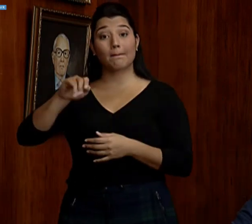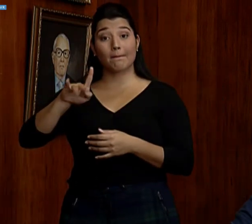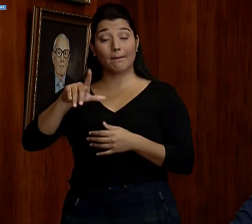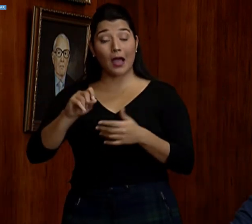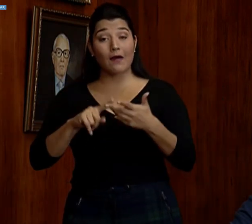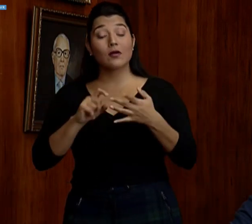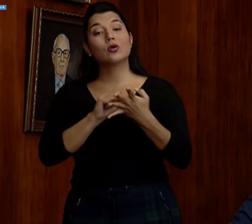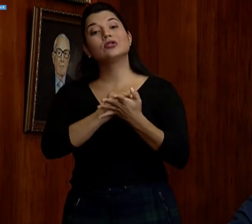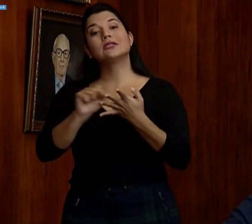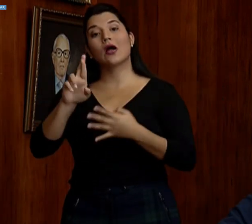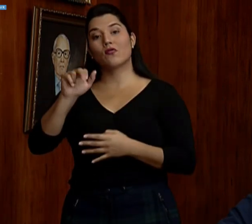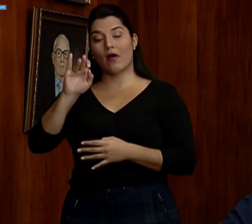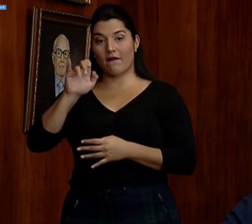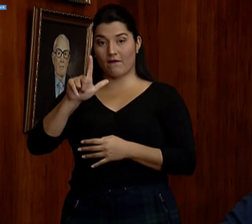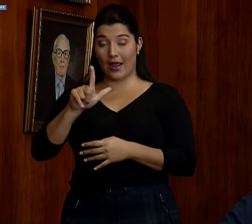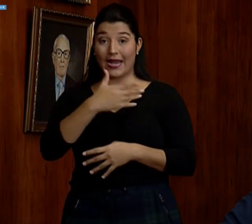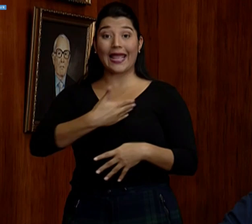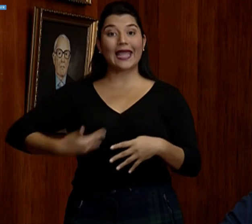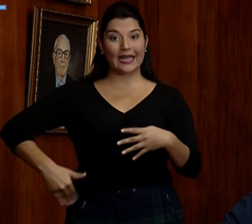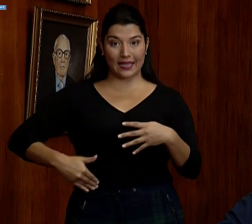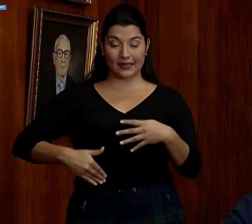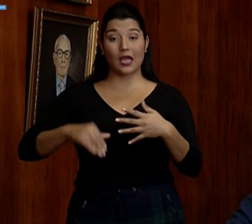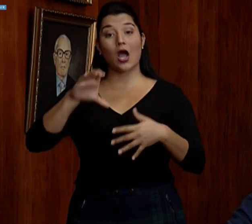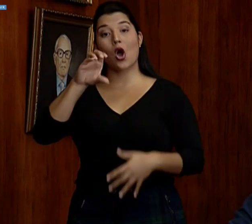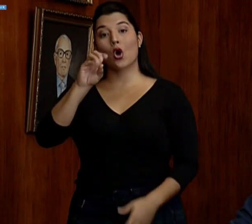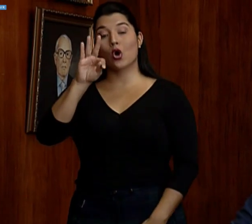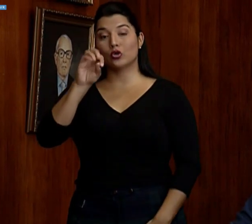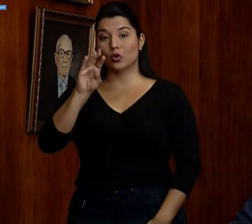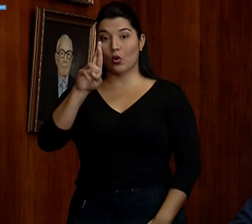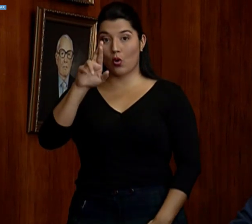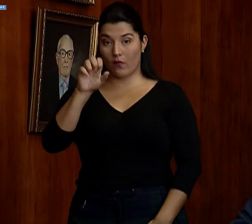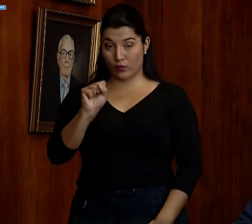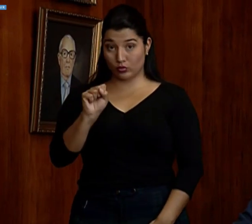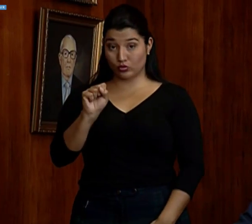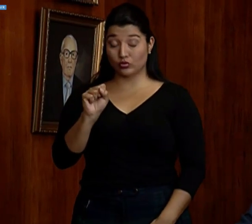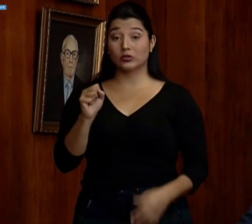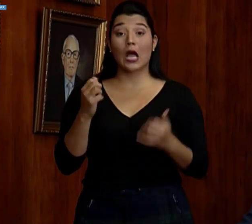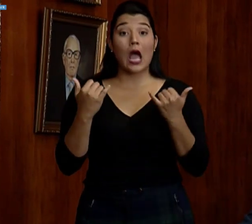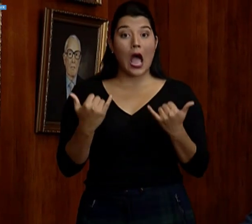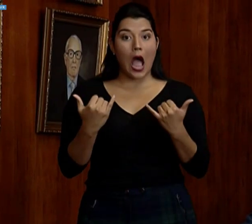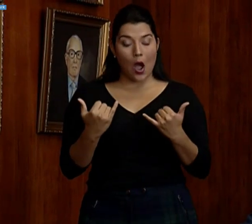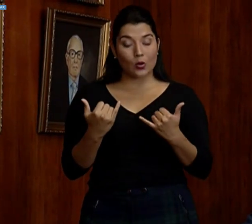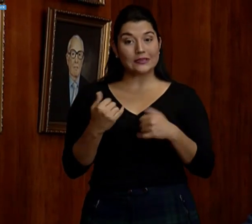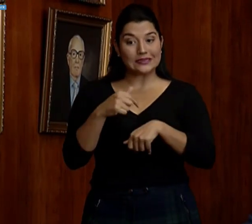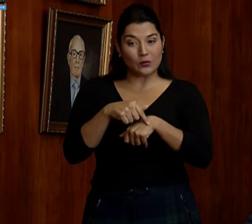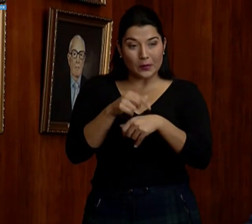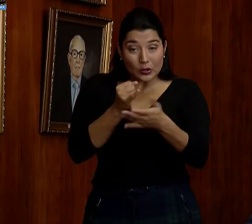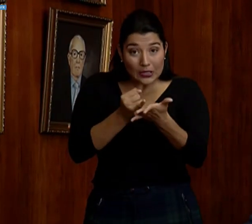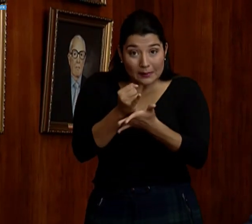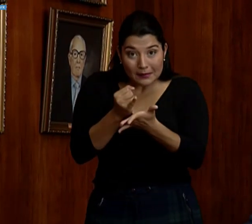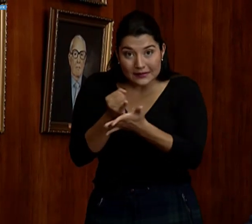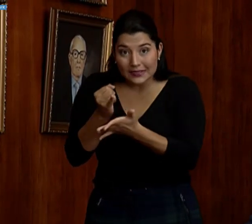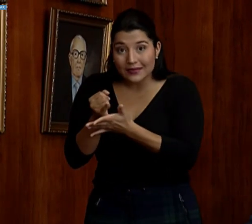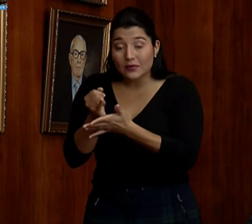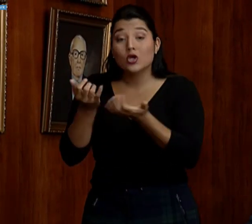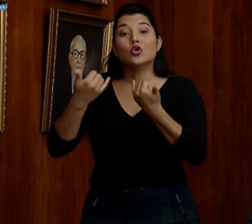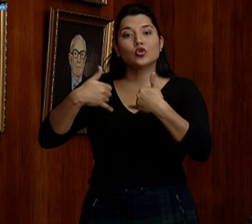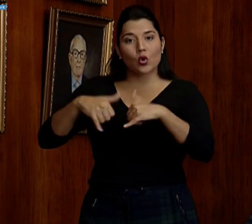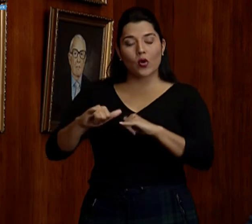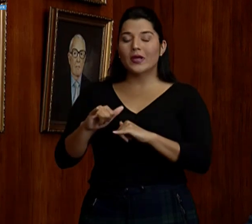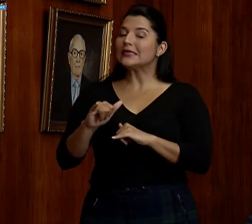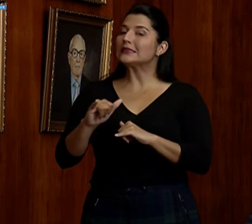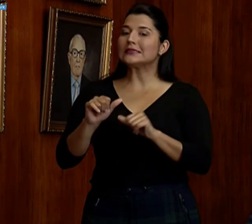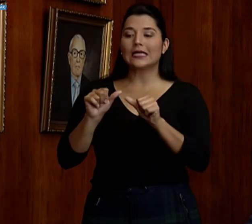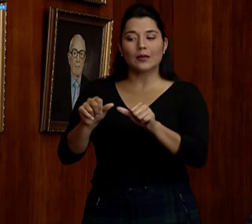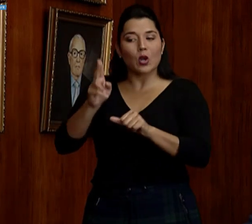son los nuevos casos que están, también de San Vito de Cotobrus. Están en este momento en investigación. Seguimos con los seis clústeres todavía,